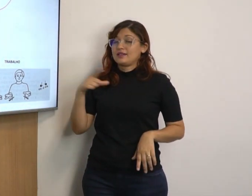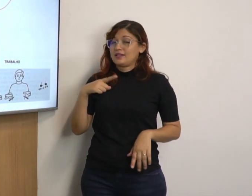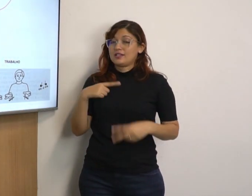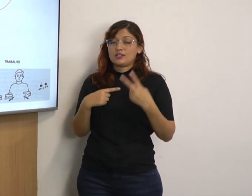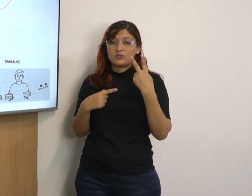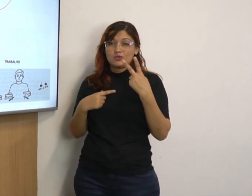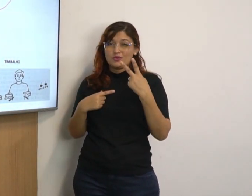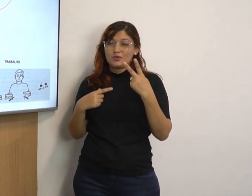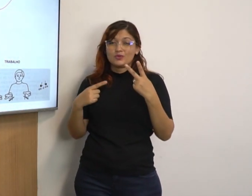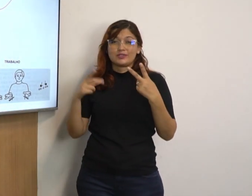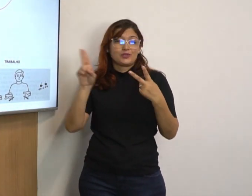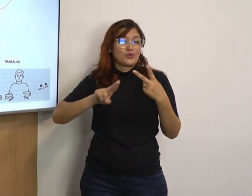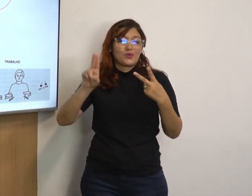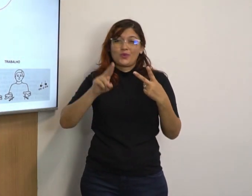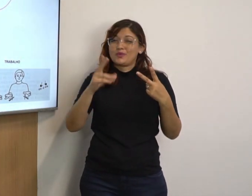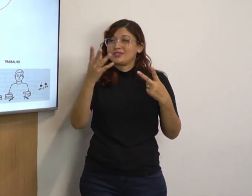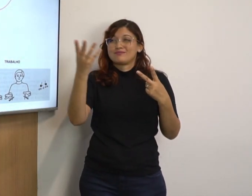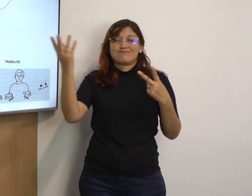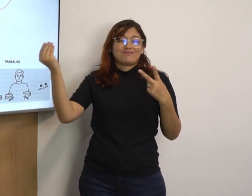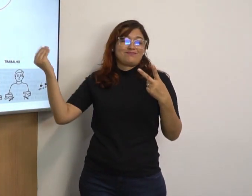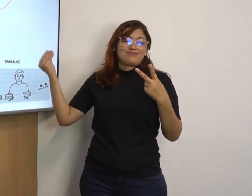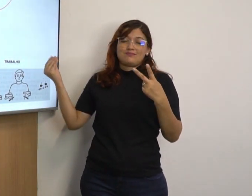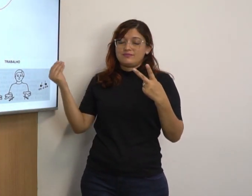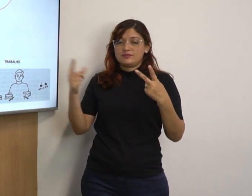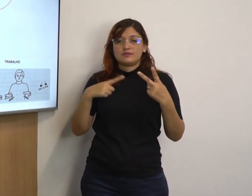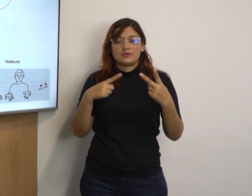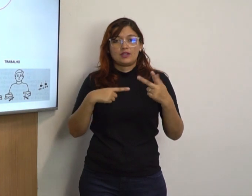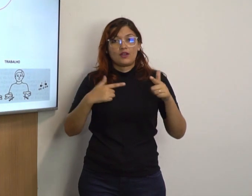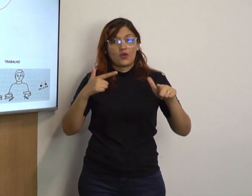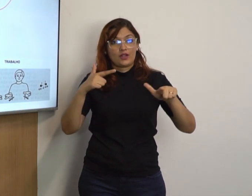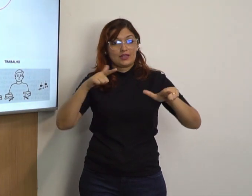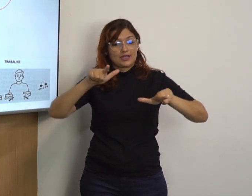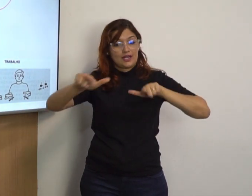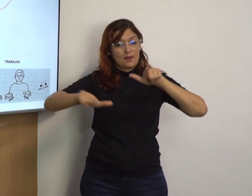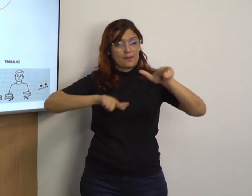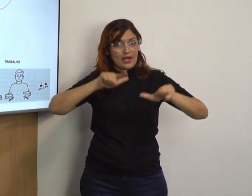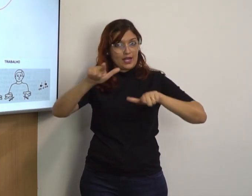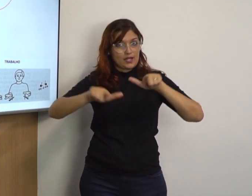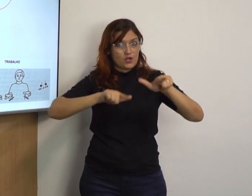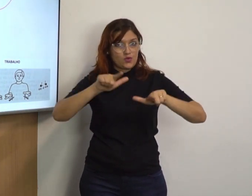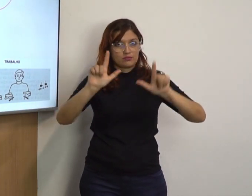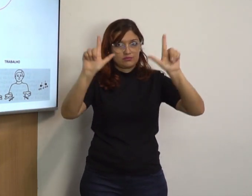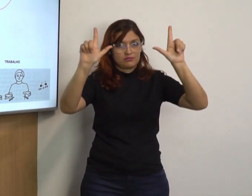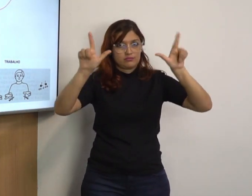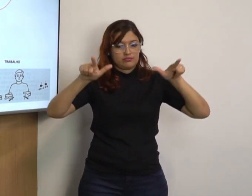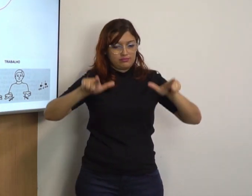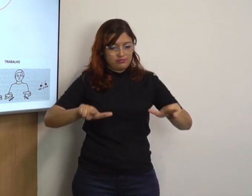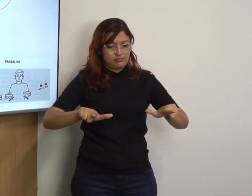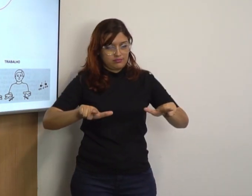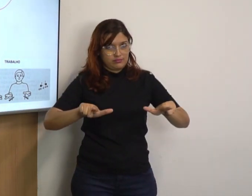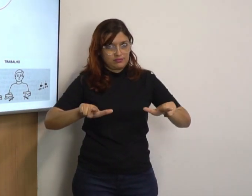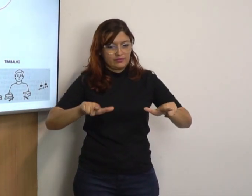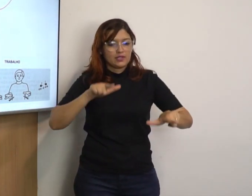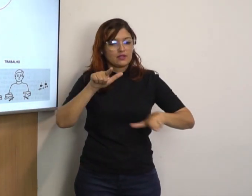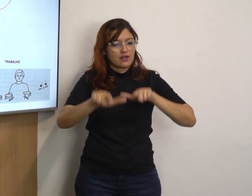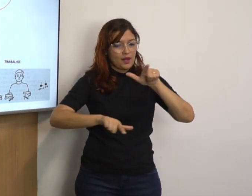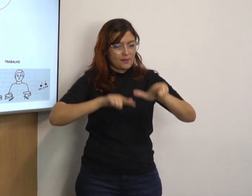Esse sinal pode ser feito de duas formas. Assim, com essa orientação de mão,